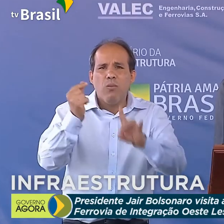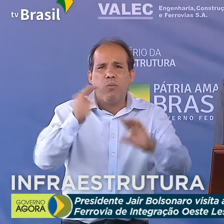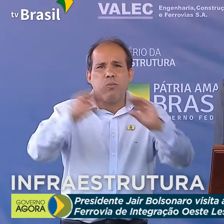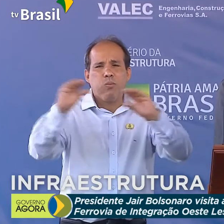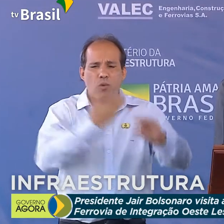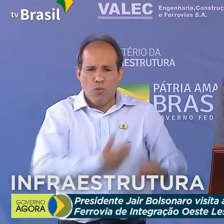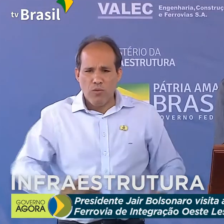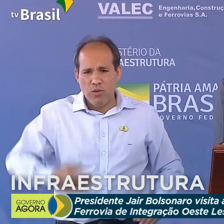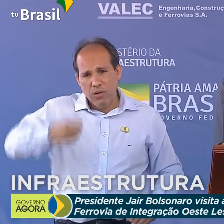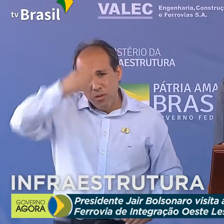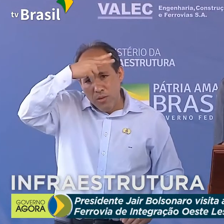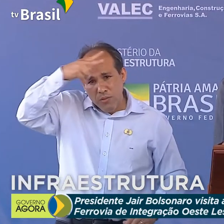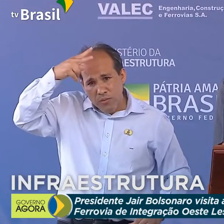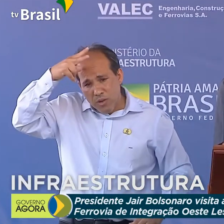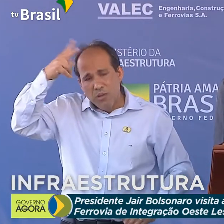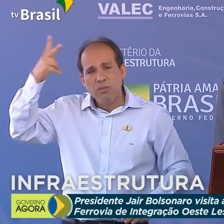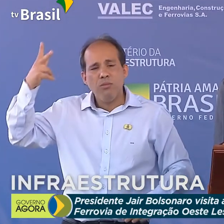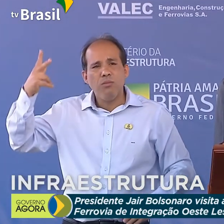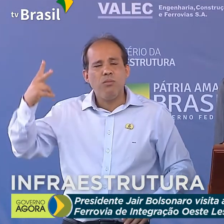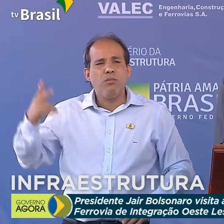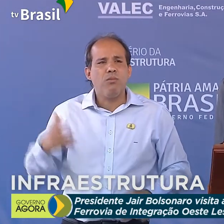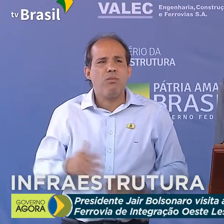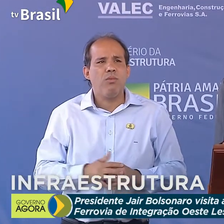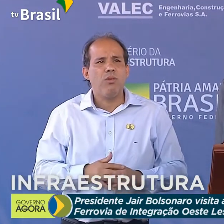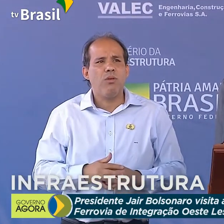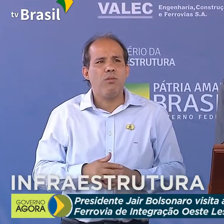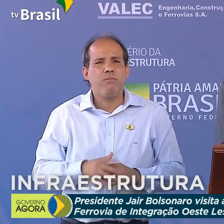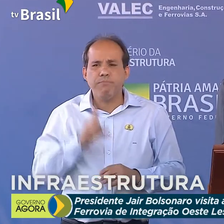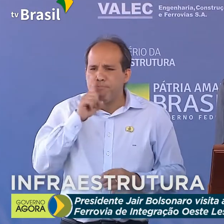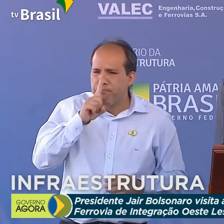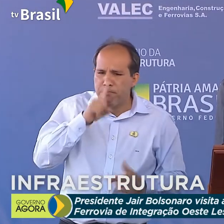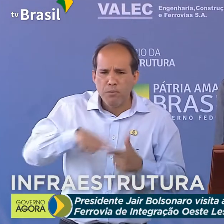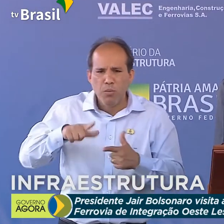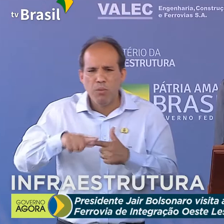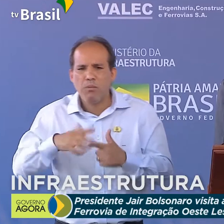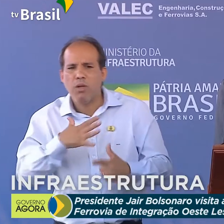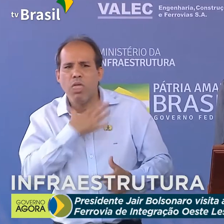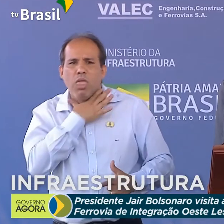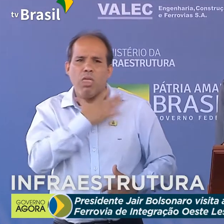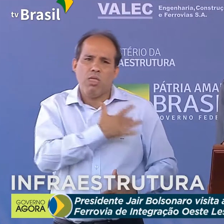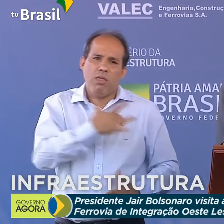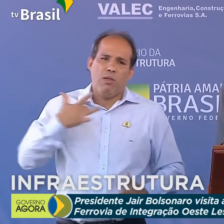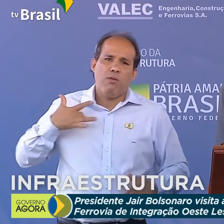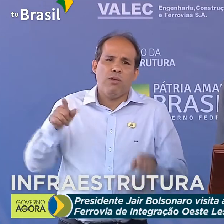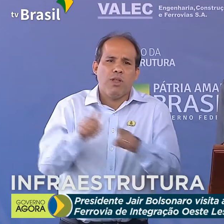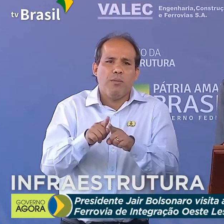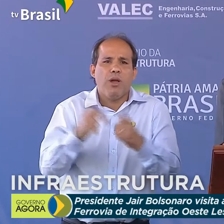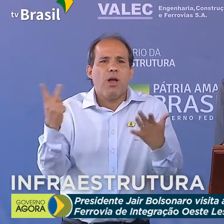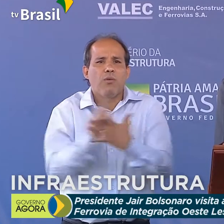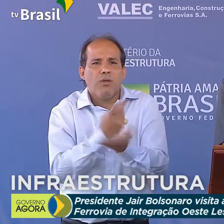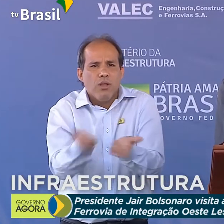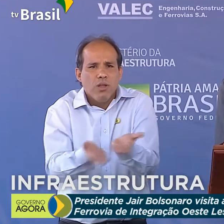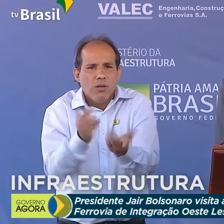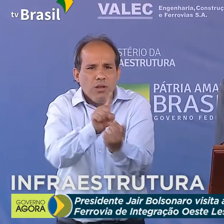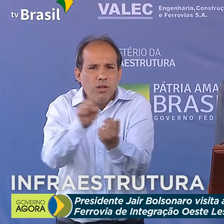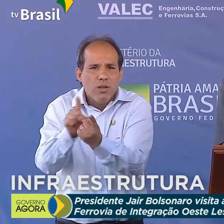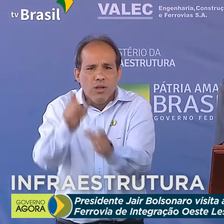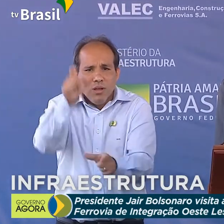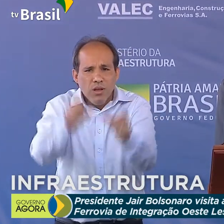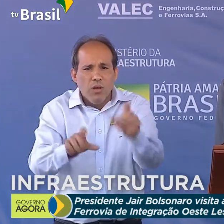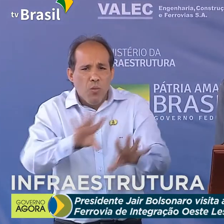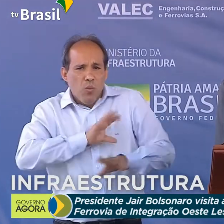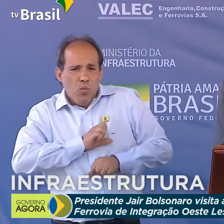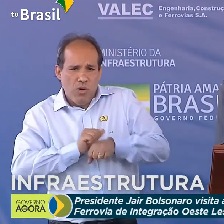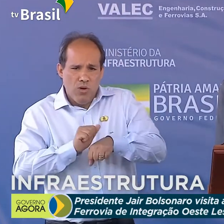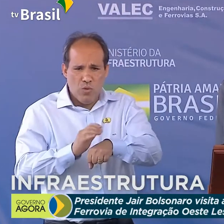prefeitos não faltassem, junto à saúde, como atender os possíveis infectados. E estamos vendo,